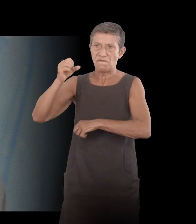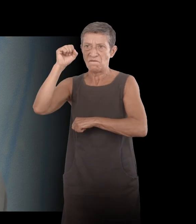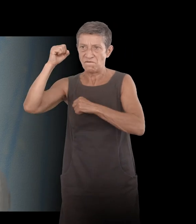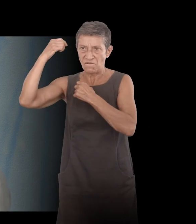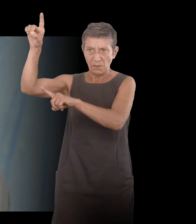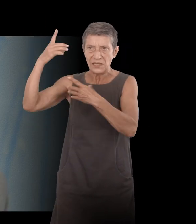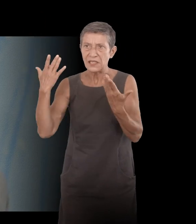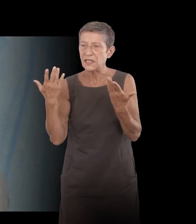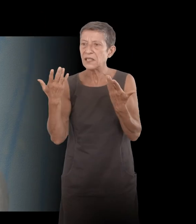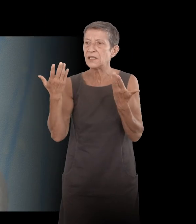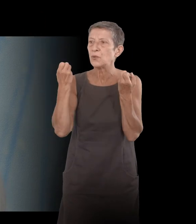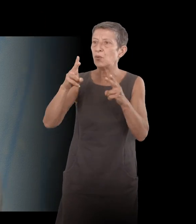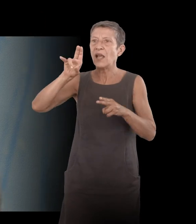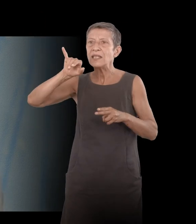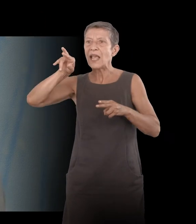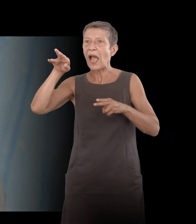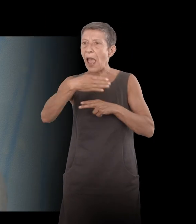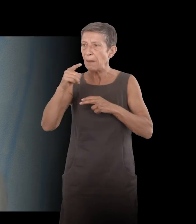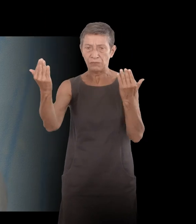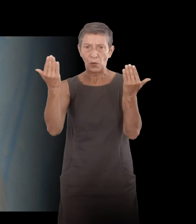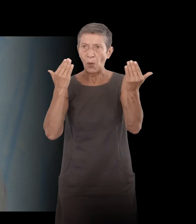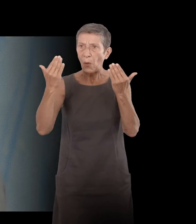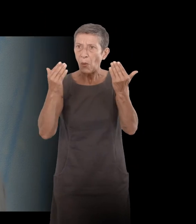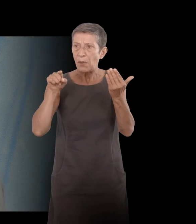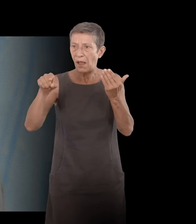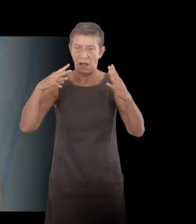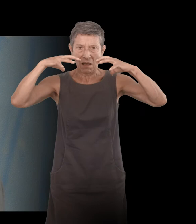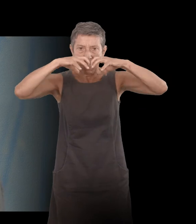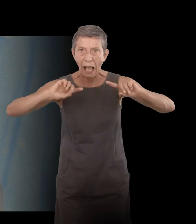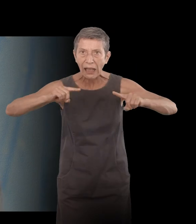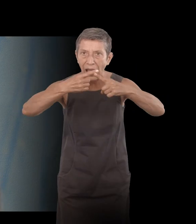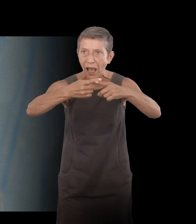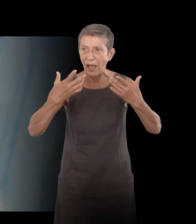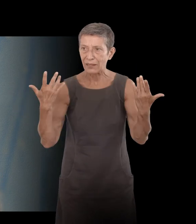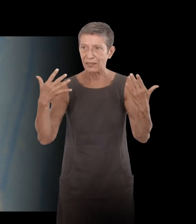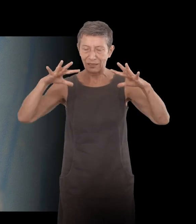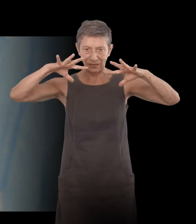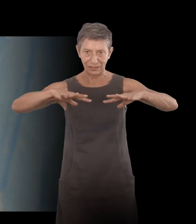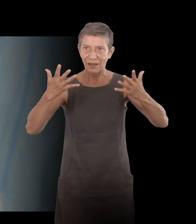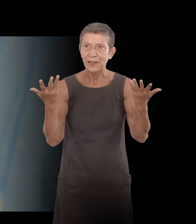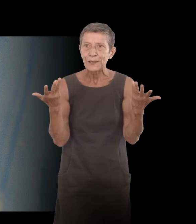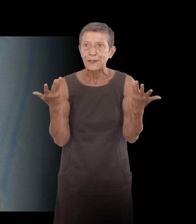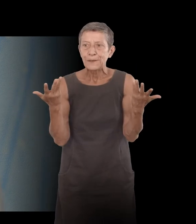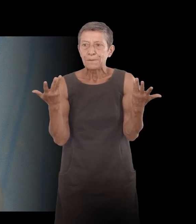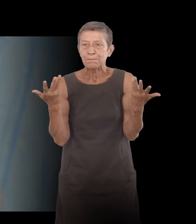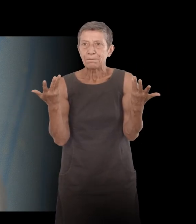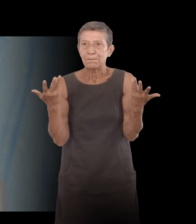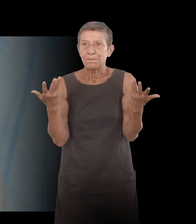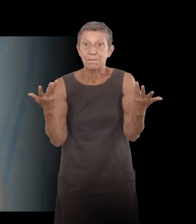des cartographies des deux hémisphères en tout cas votre des réflexions sur le tourisme